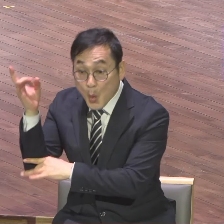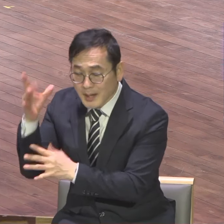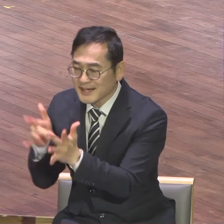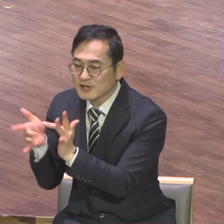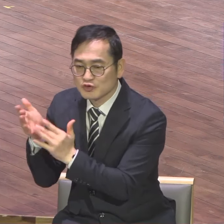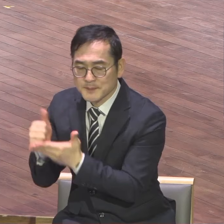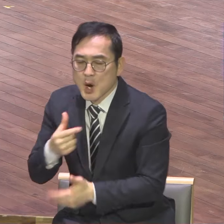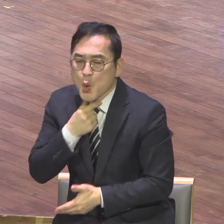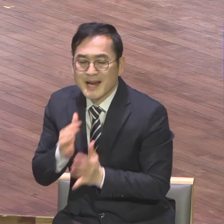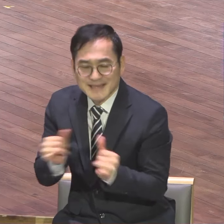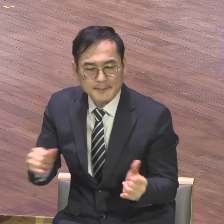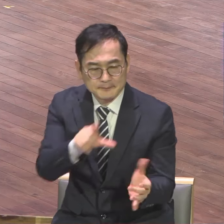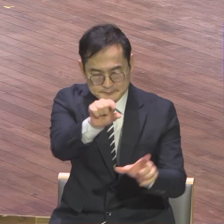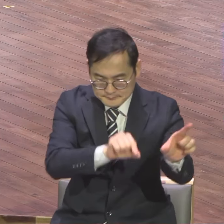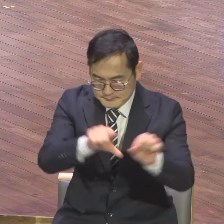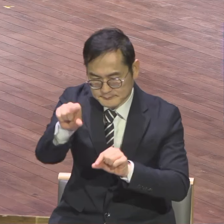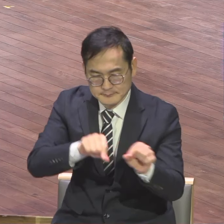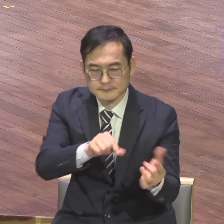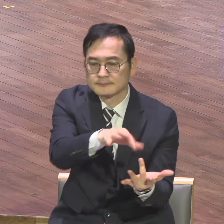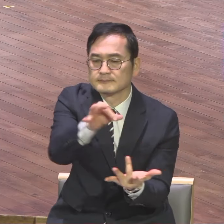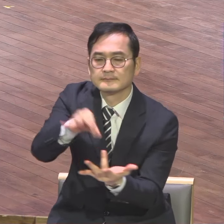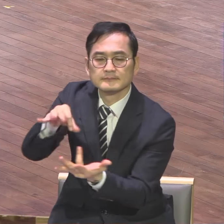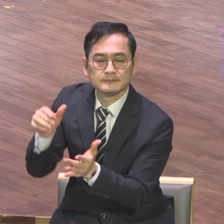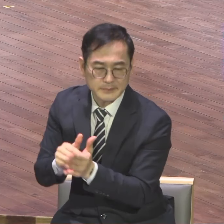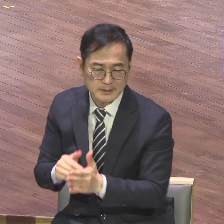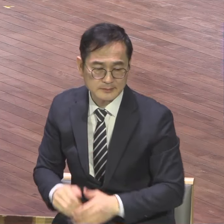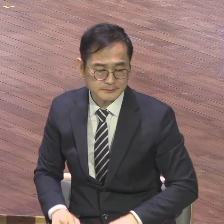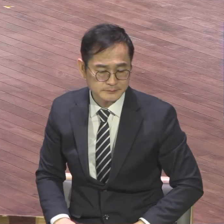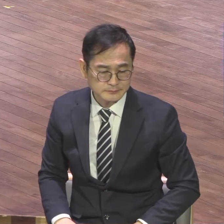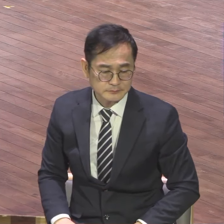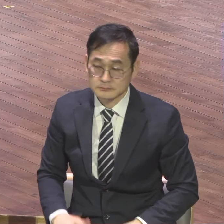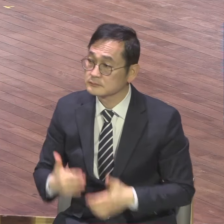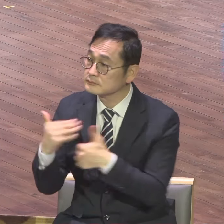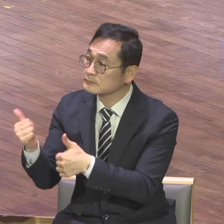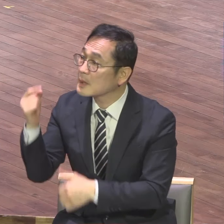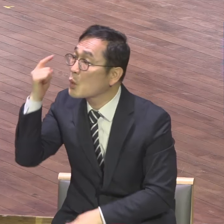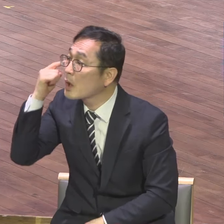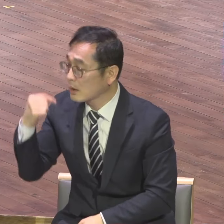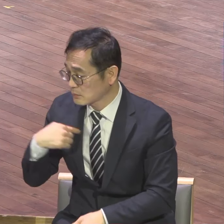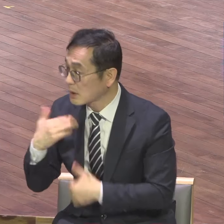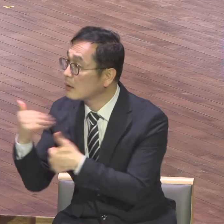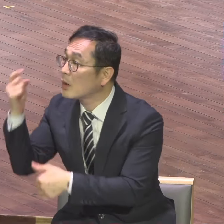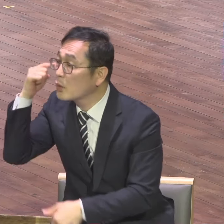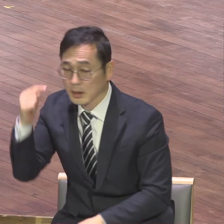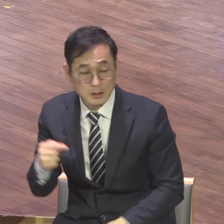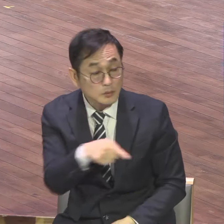이런 부르심의 근원에는 뭐가 있어요 왜 불렀습니까 구원하려고 구원